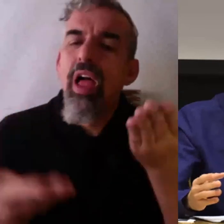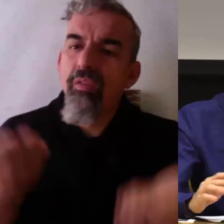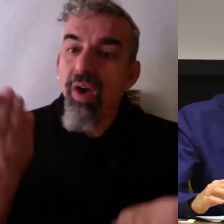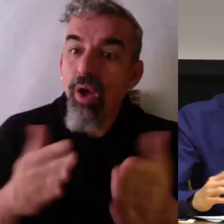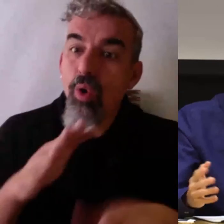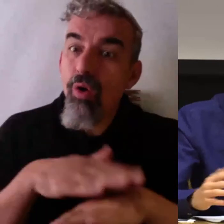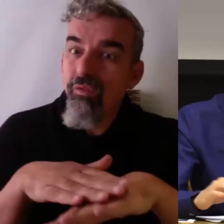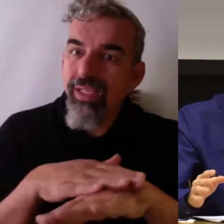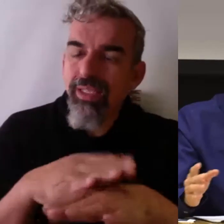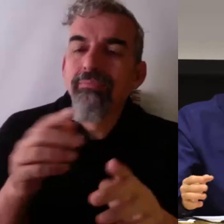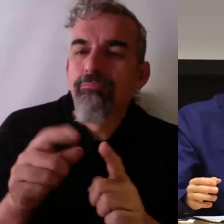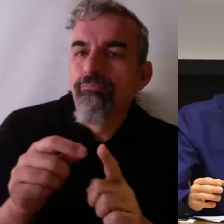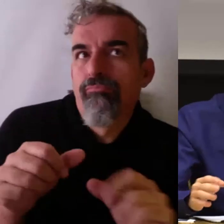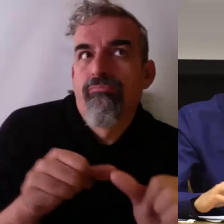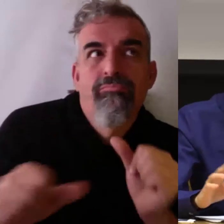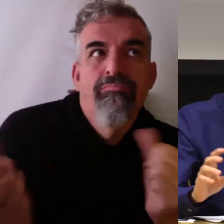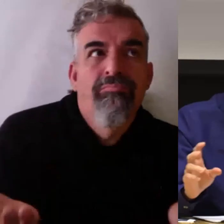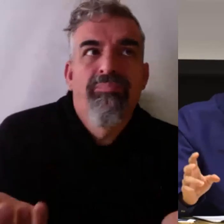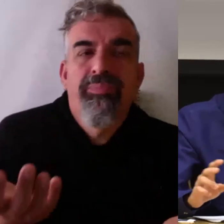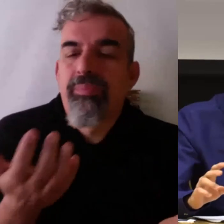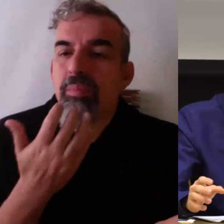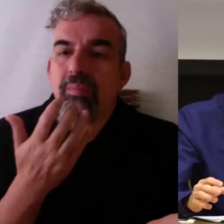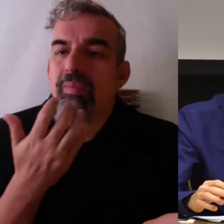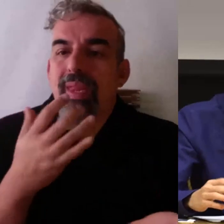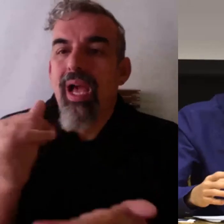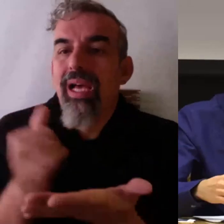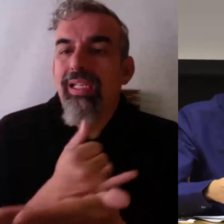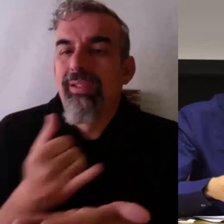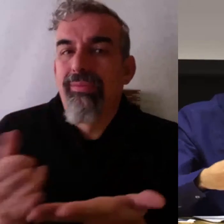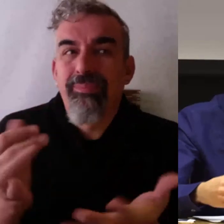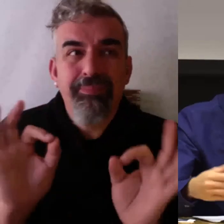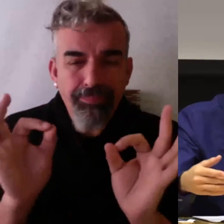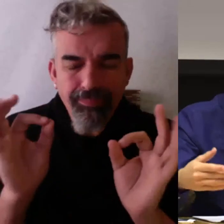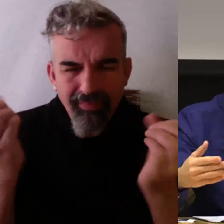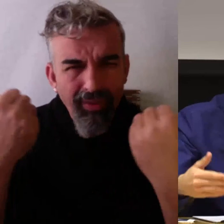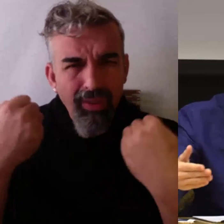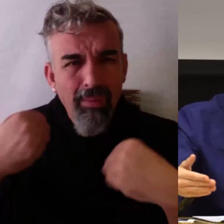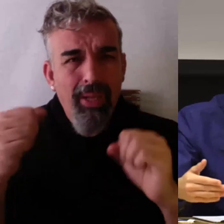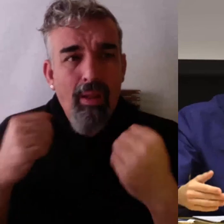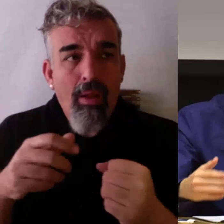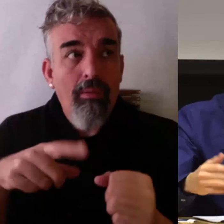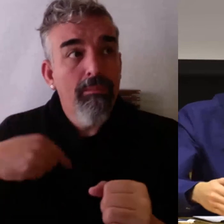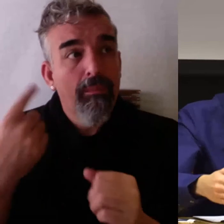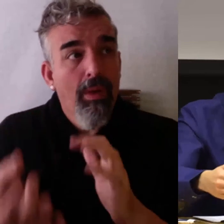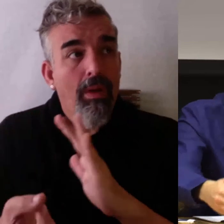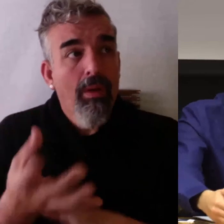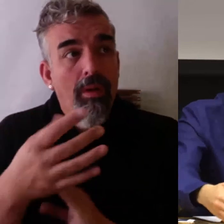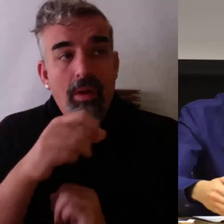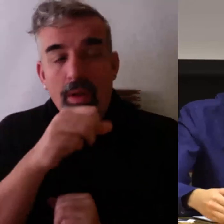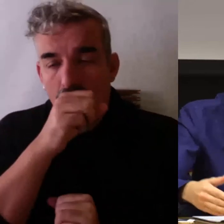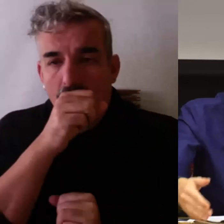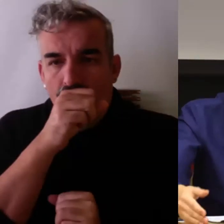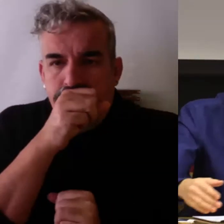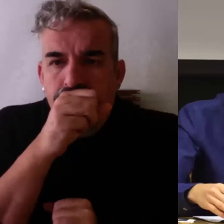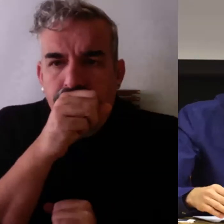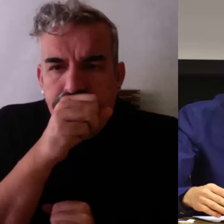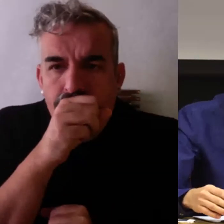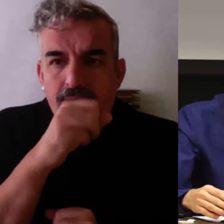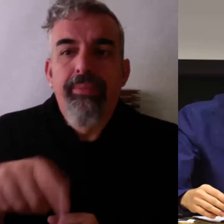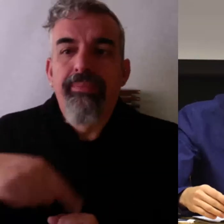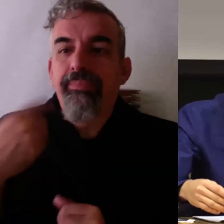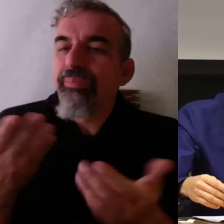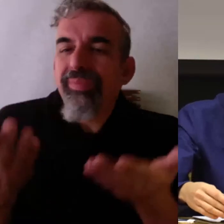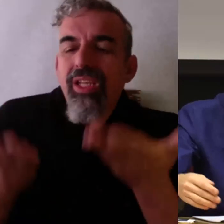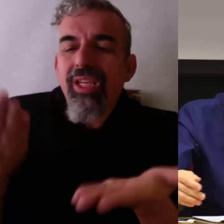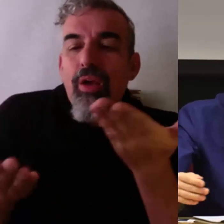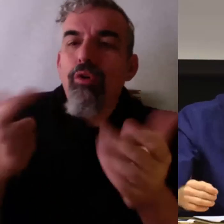ese momento, un ejemplo vaya de una asignatura mediante práctica y luego, oye, te voy a evaluar de esta manera por aquí, con